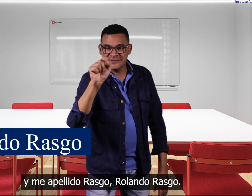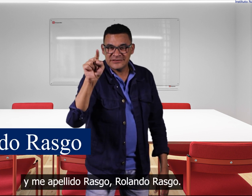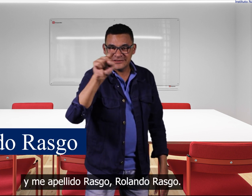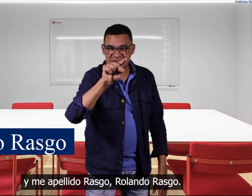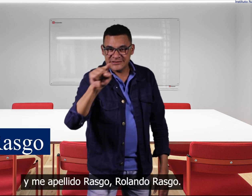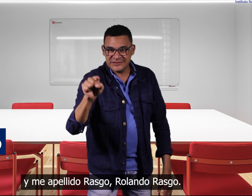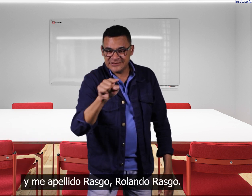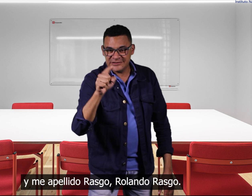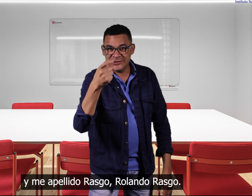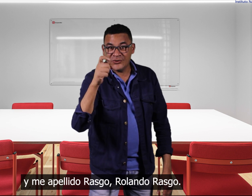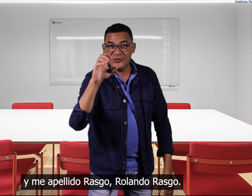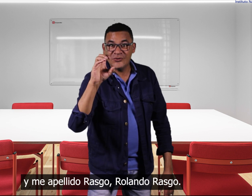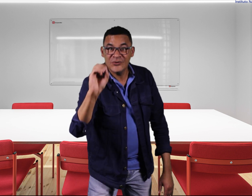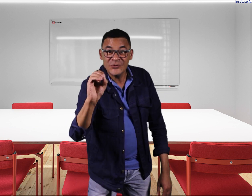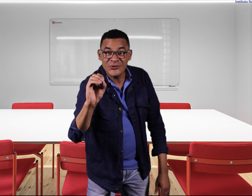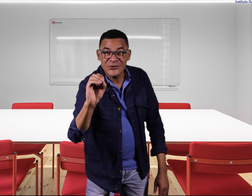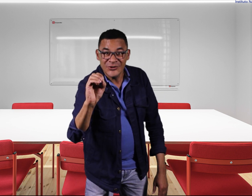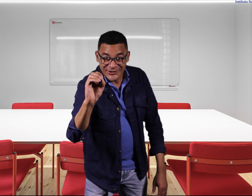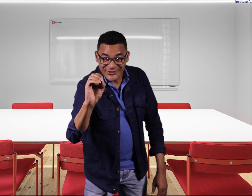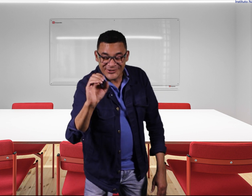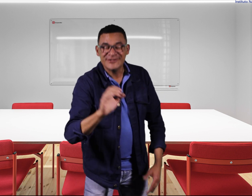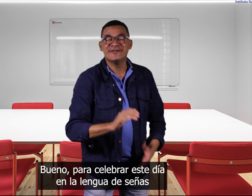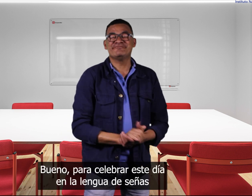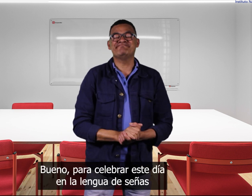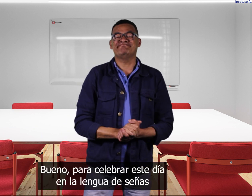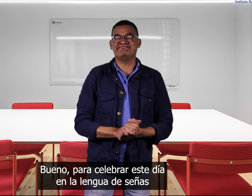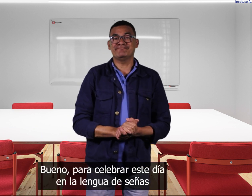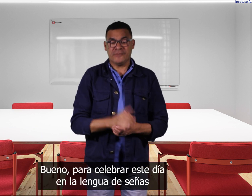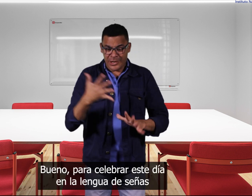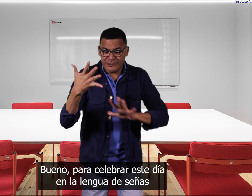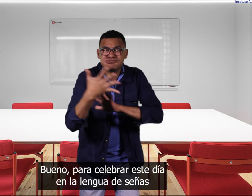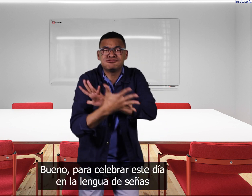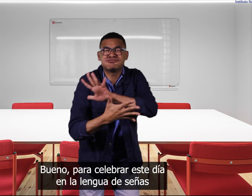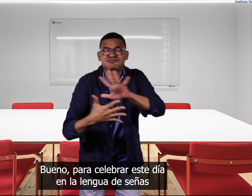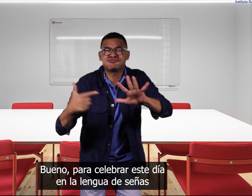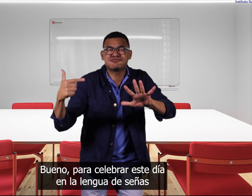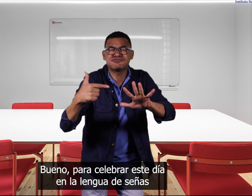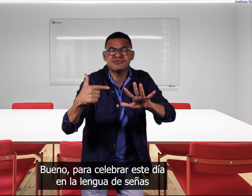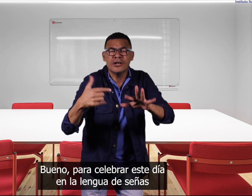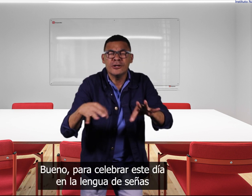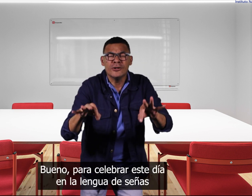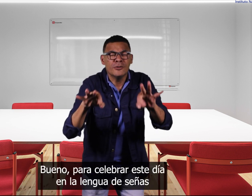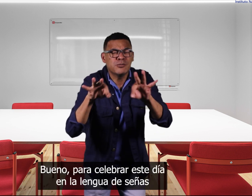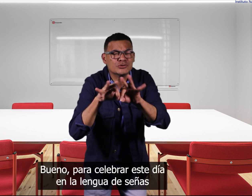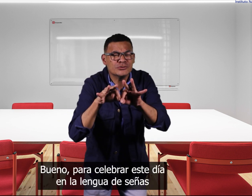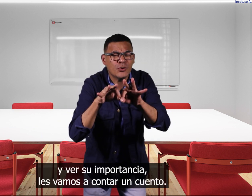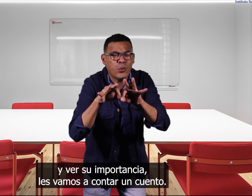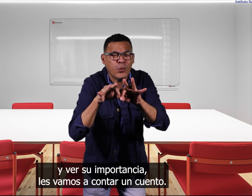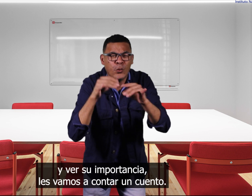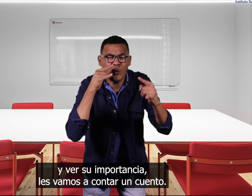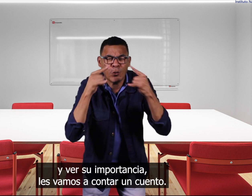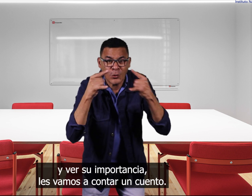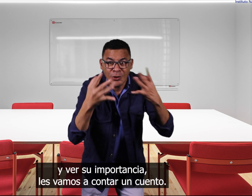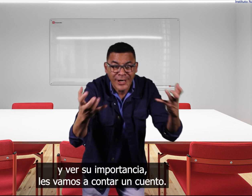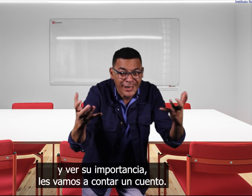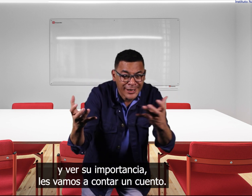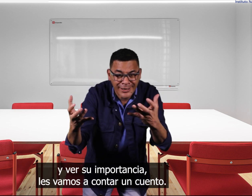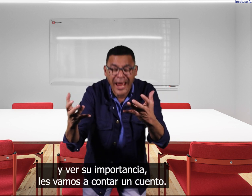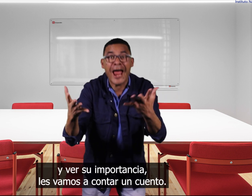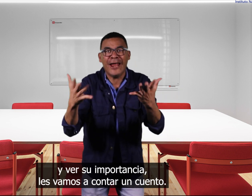Rolando Rasgo bueno para celebrar este día de la lengua de señas y ver su importancia les vamos